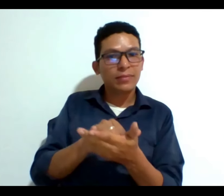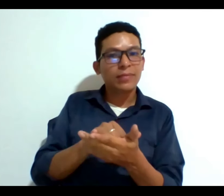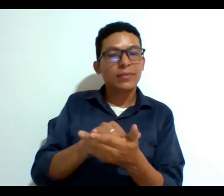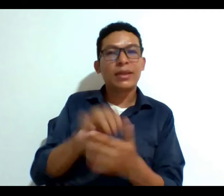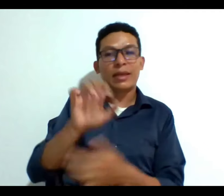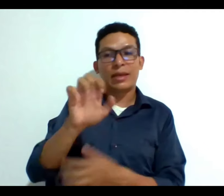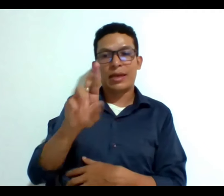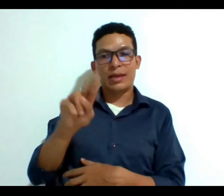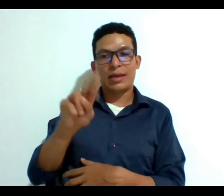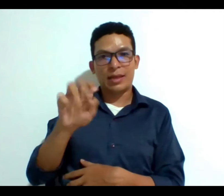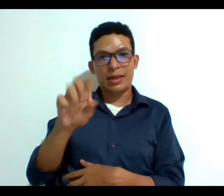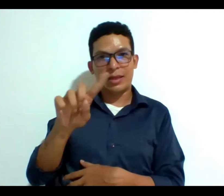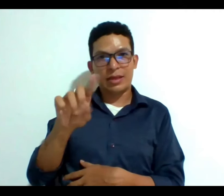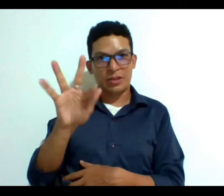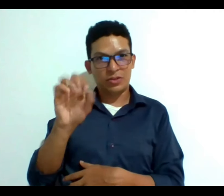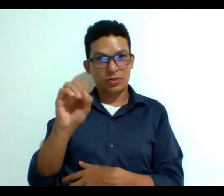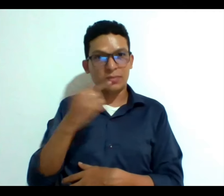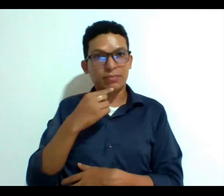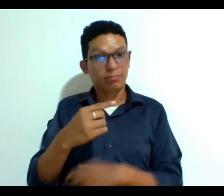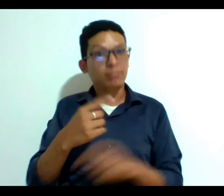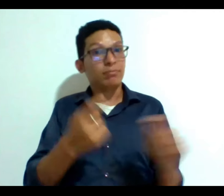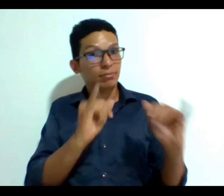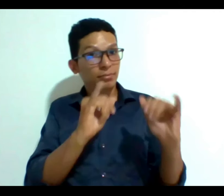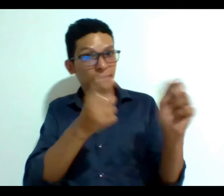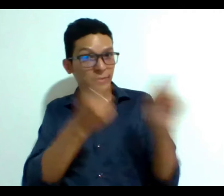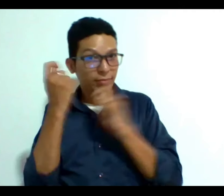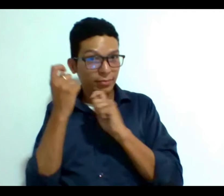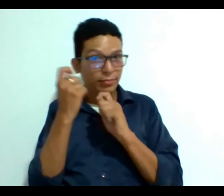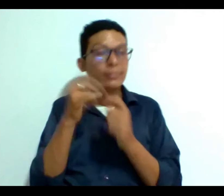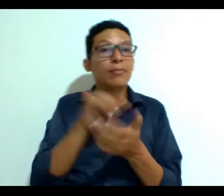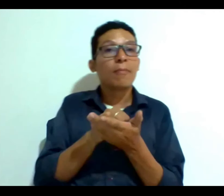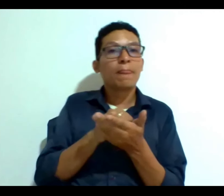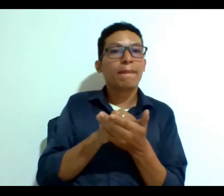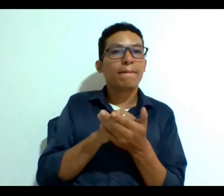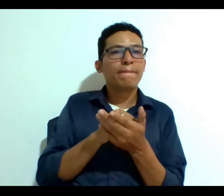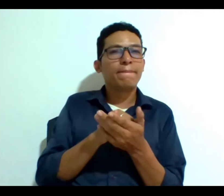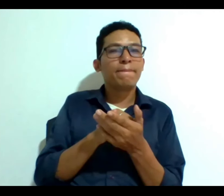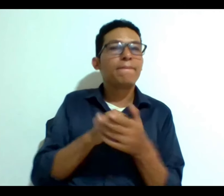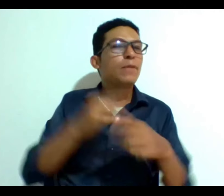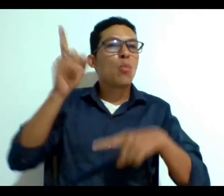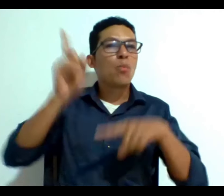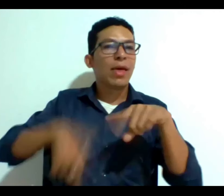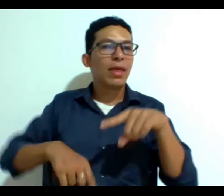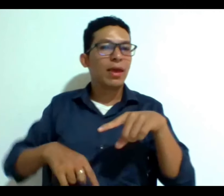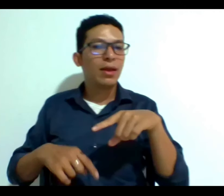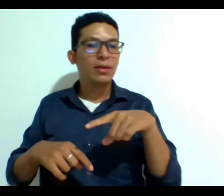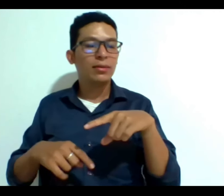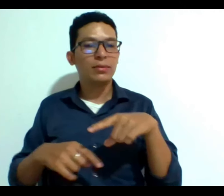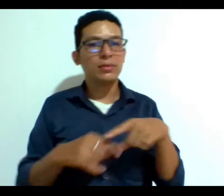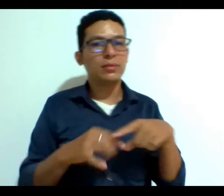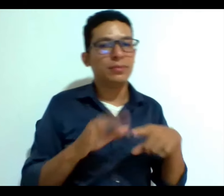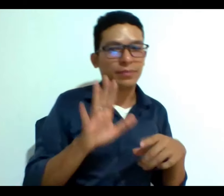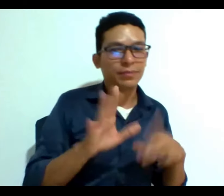interdicción pero no le está permitiendo no le están permitiendo tomar decisiones en salud